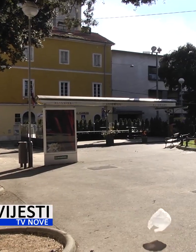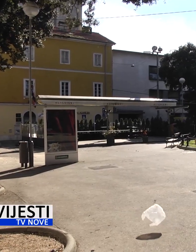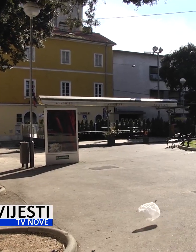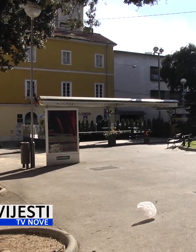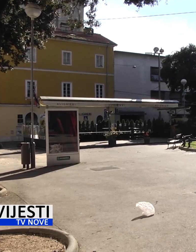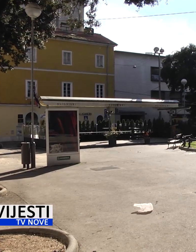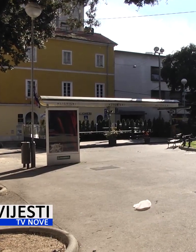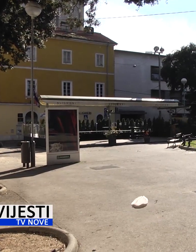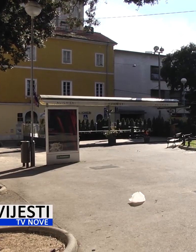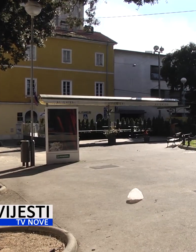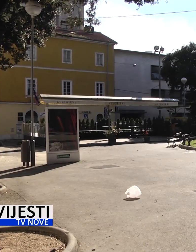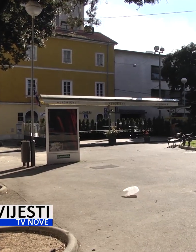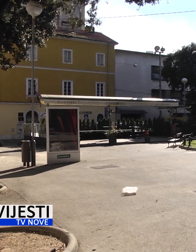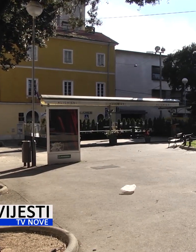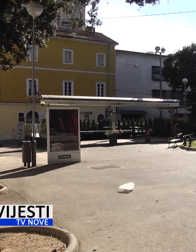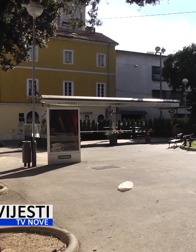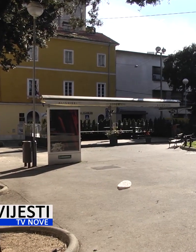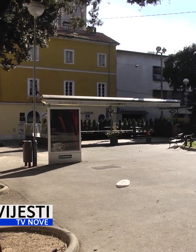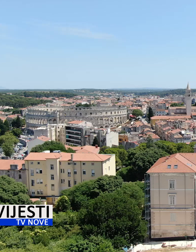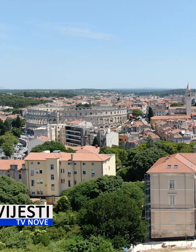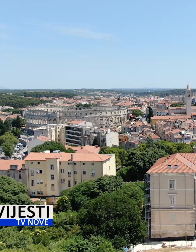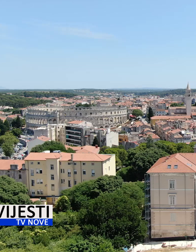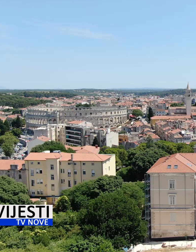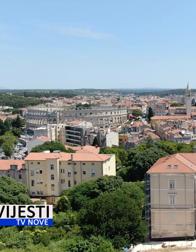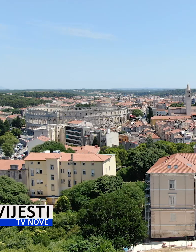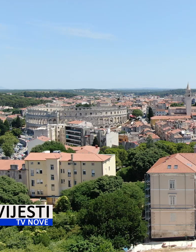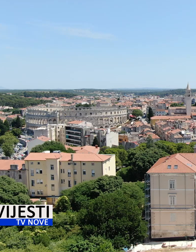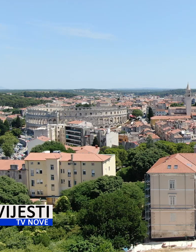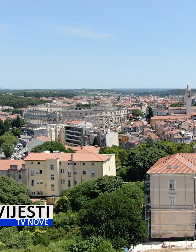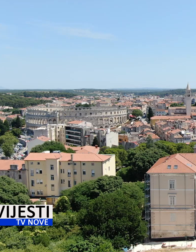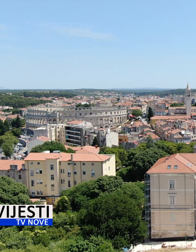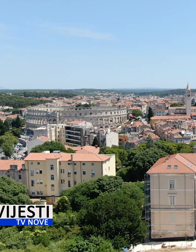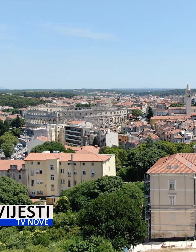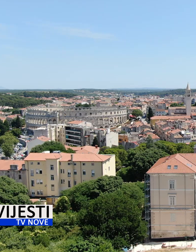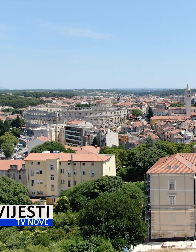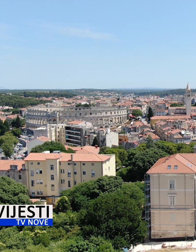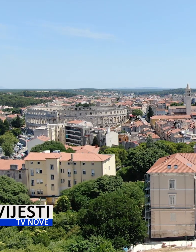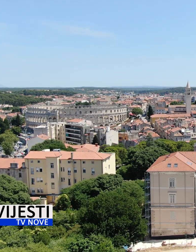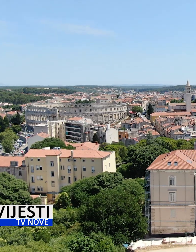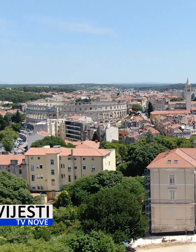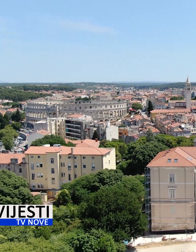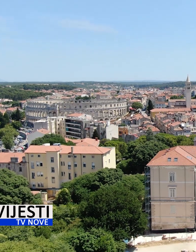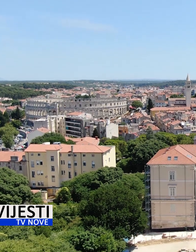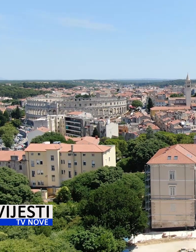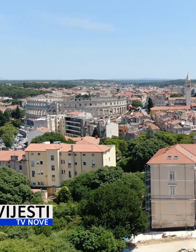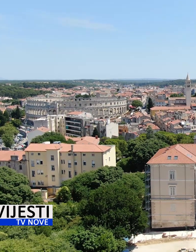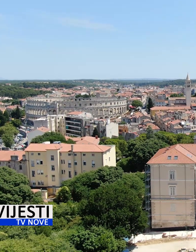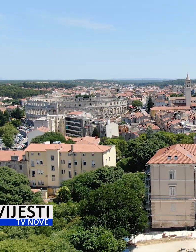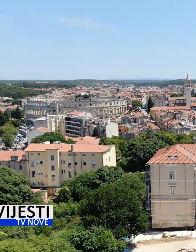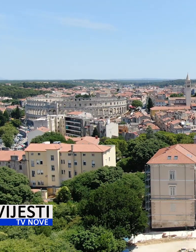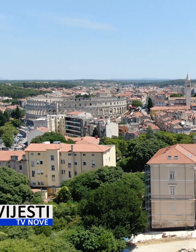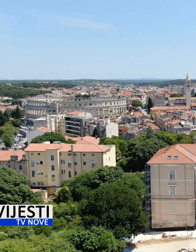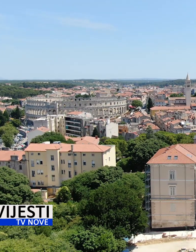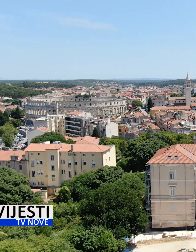distanciranja, odnosno ostanka kući, bi trebao biti ostanka kući u najužem krugu onih koji jesu u tim kućama. Top 60ень